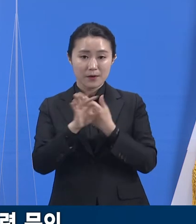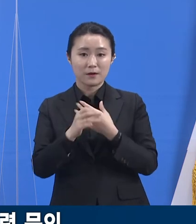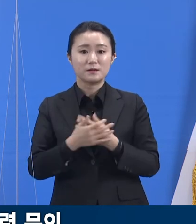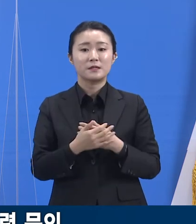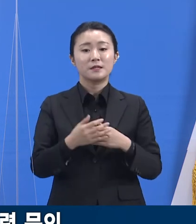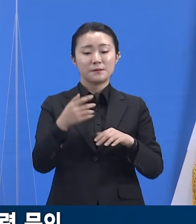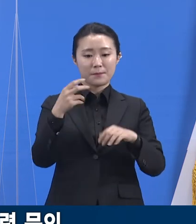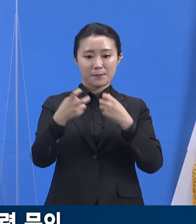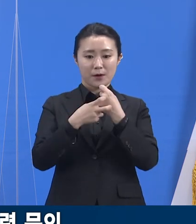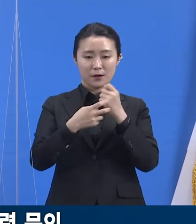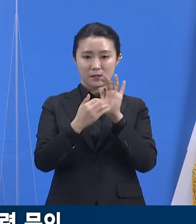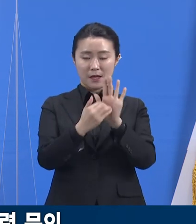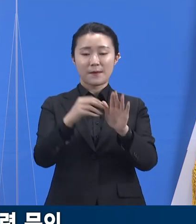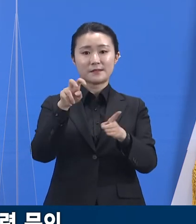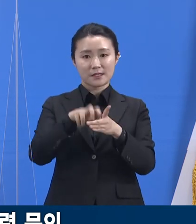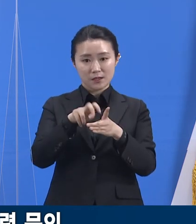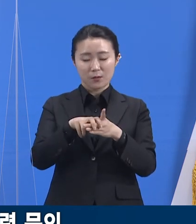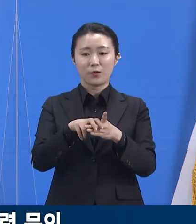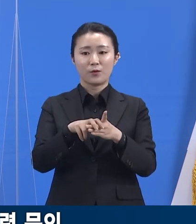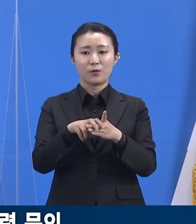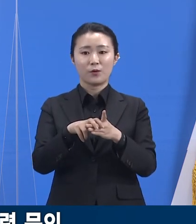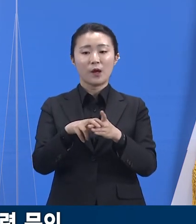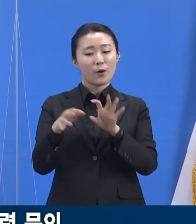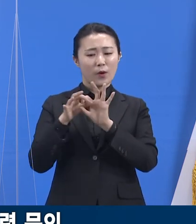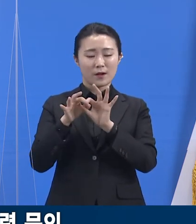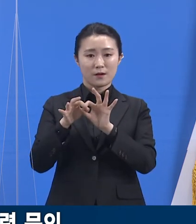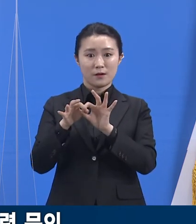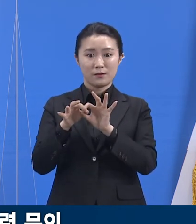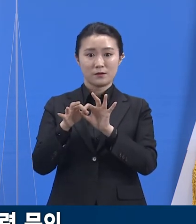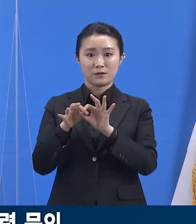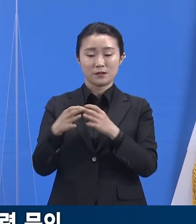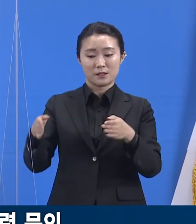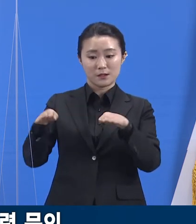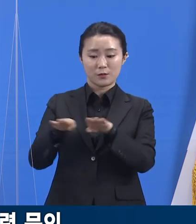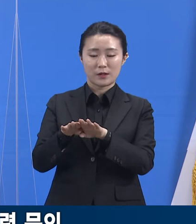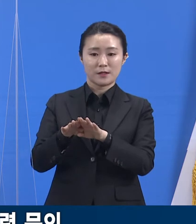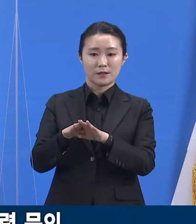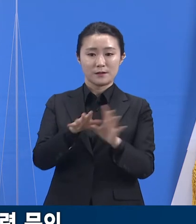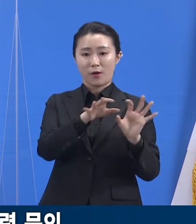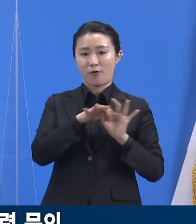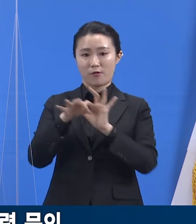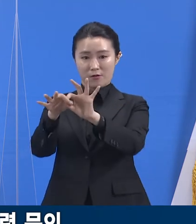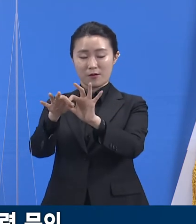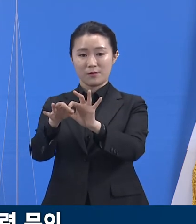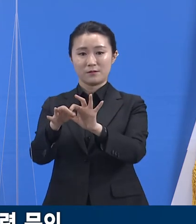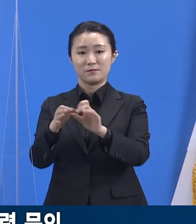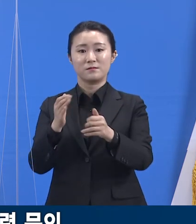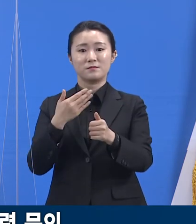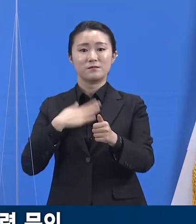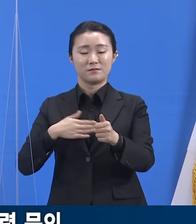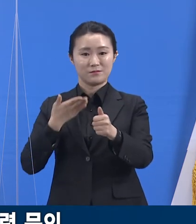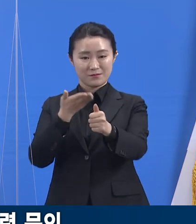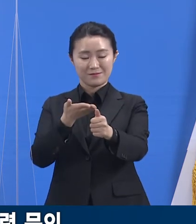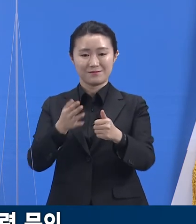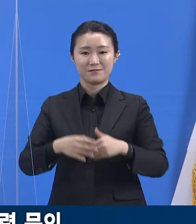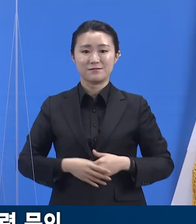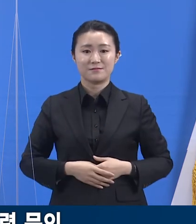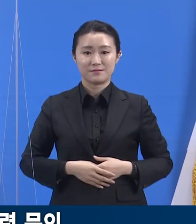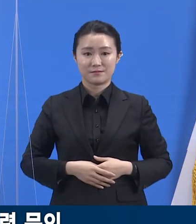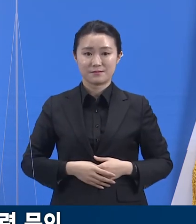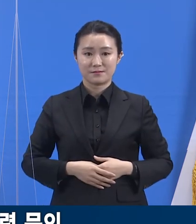7일 18시 기준 경기도로 신고 접수된 이상반응 현황은 두통, 발열 등 경증이 2